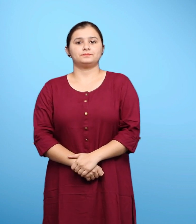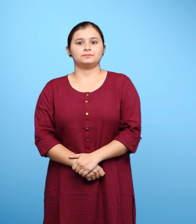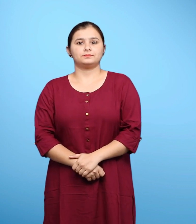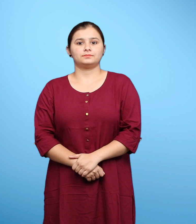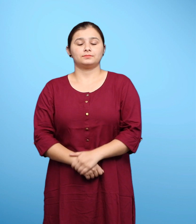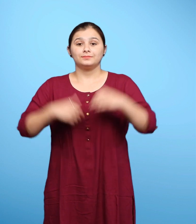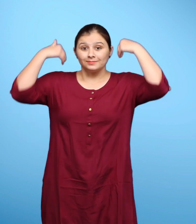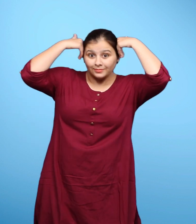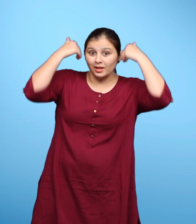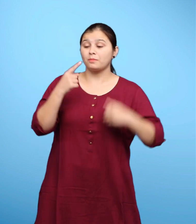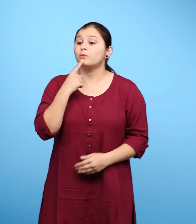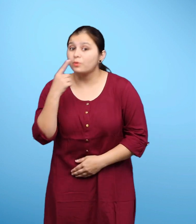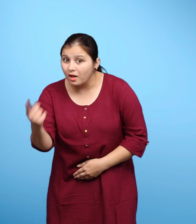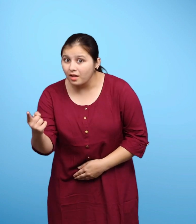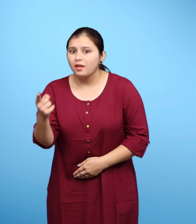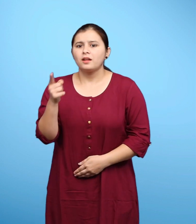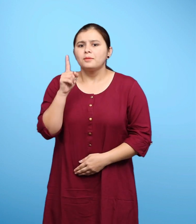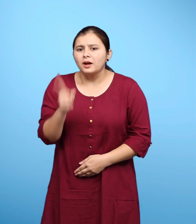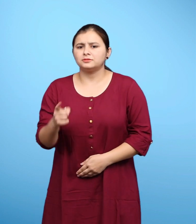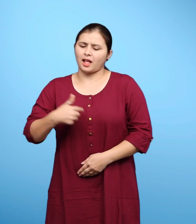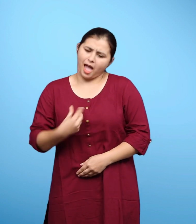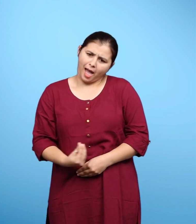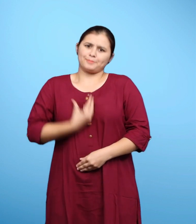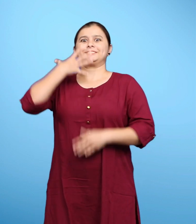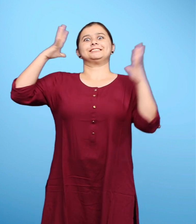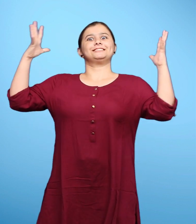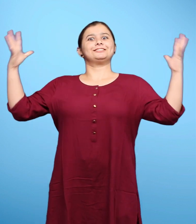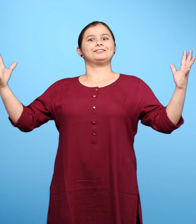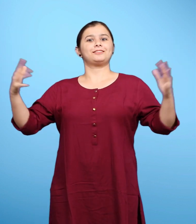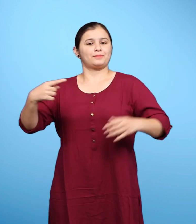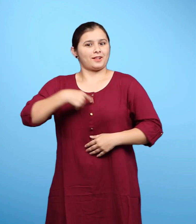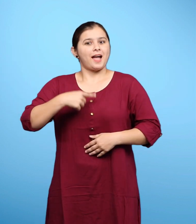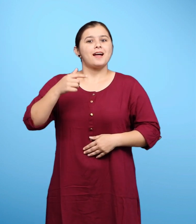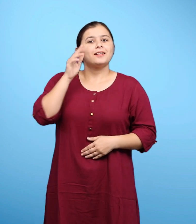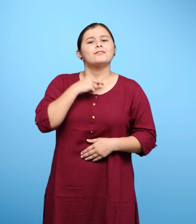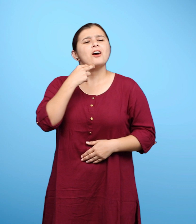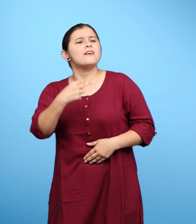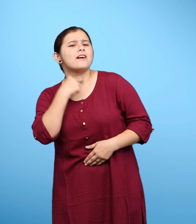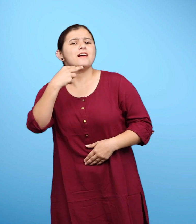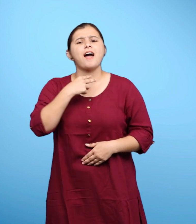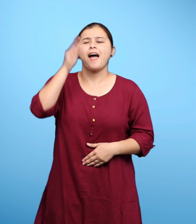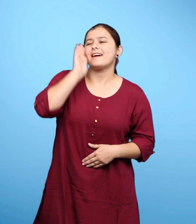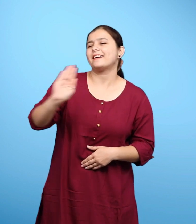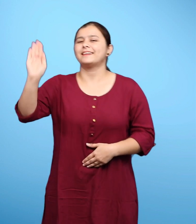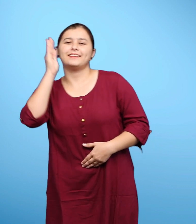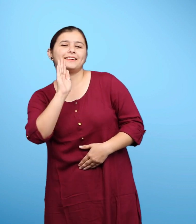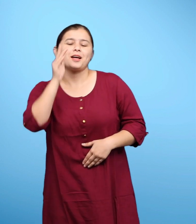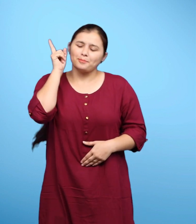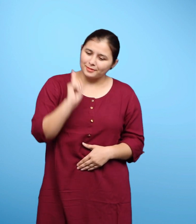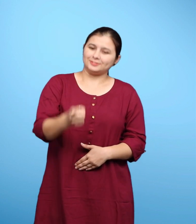तब गधा बोला किन्तु मैं खुश हूँ अब मैं खुशी में गाना काए बिना नहीं रह